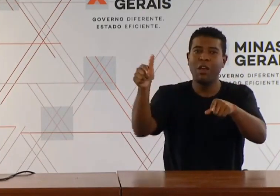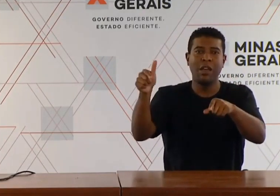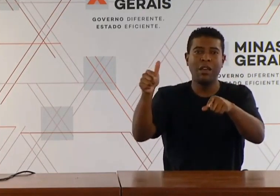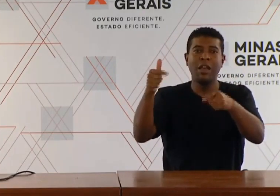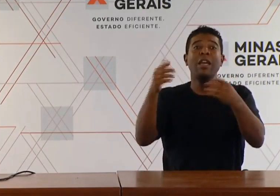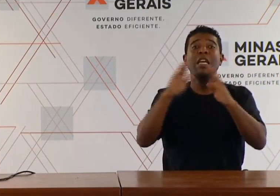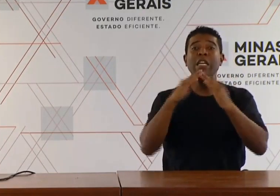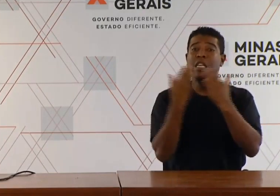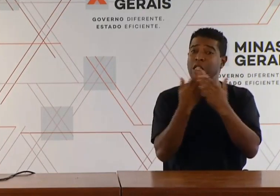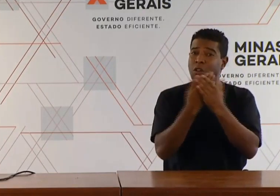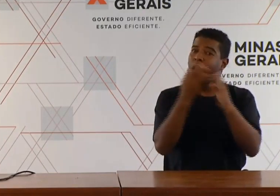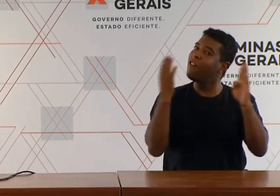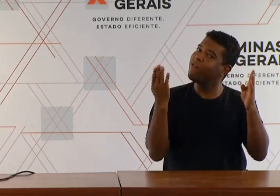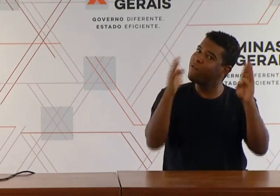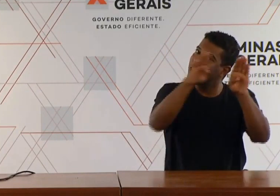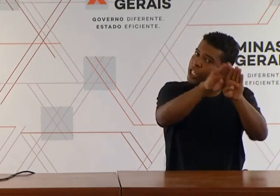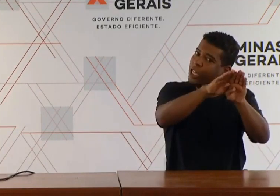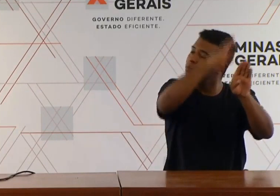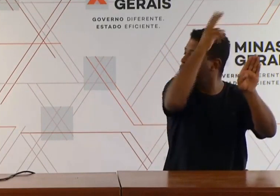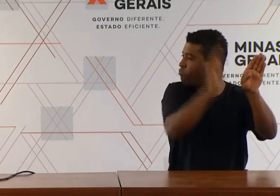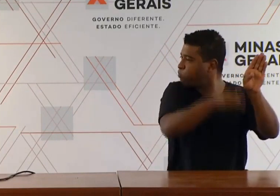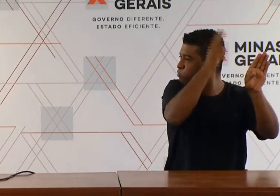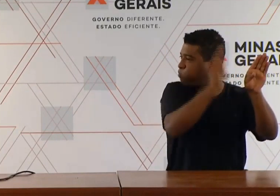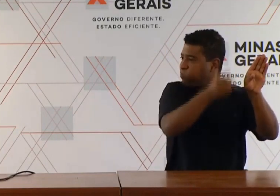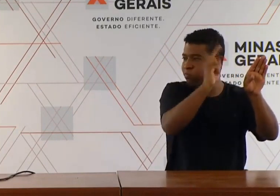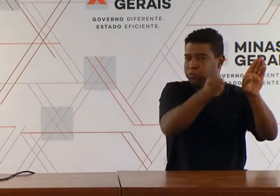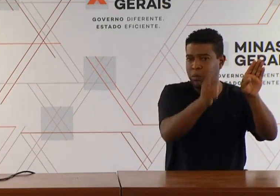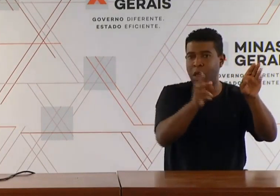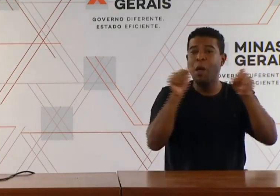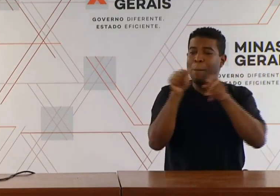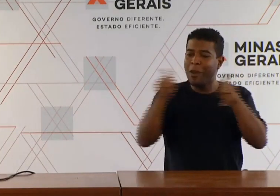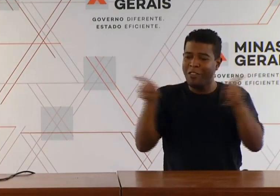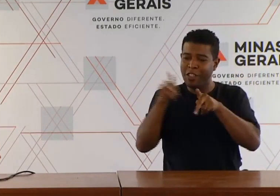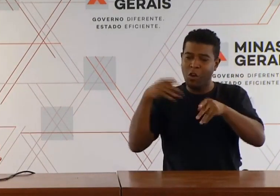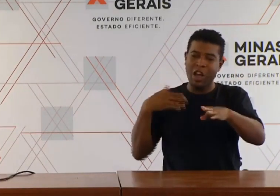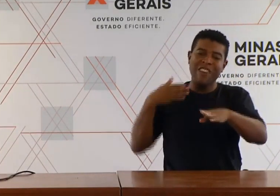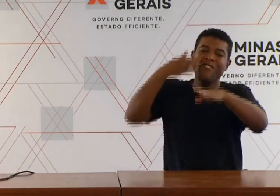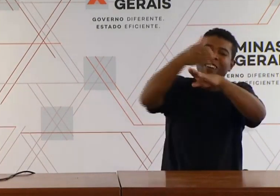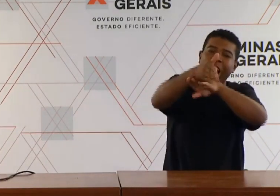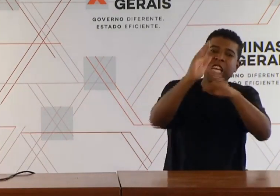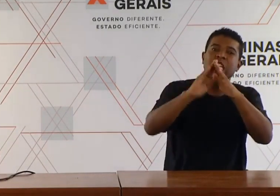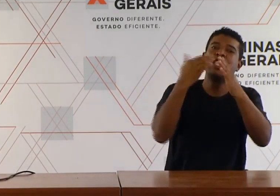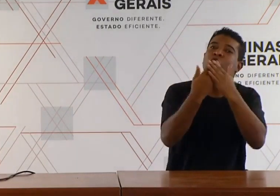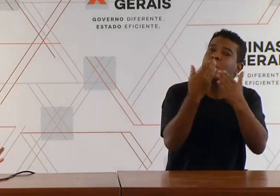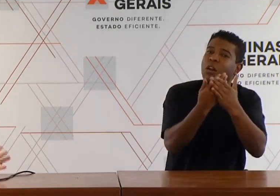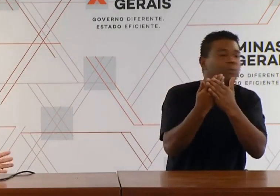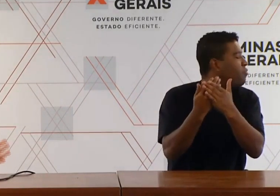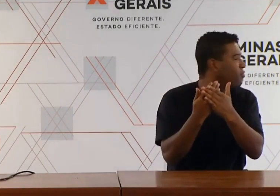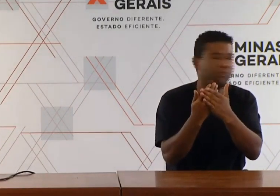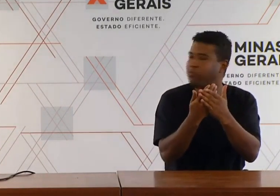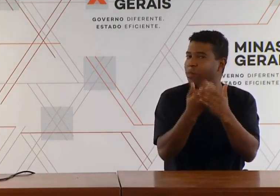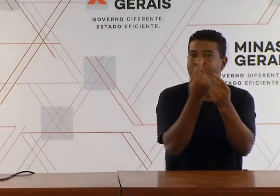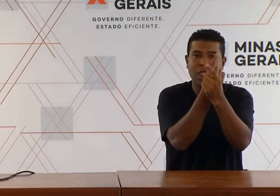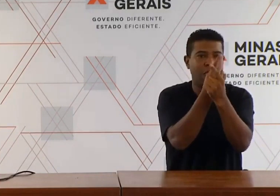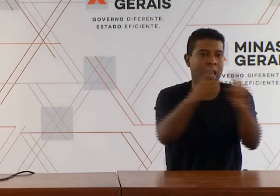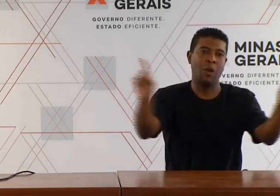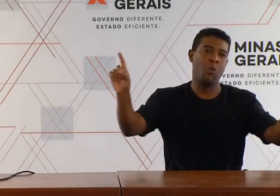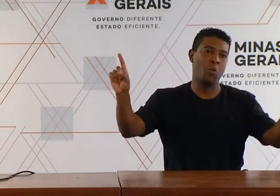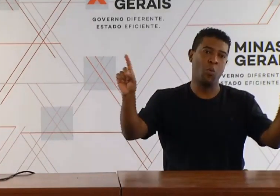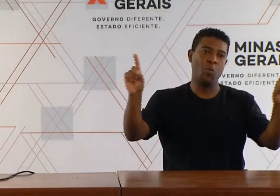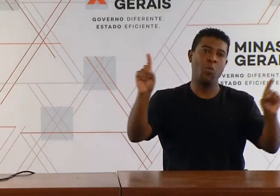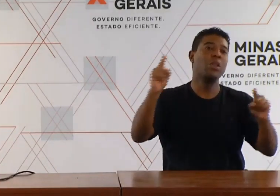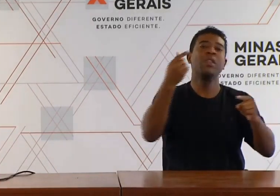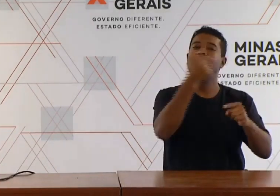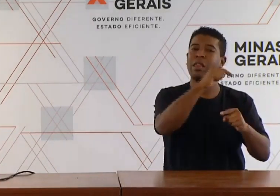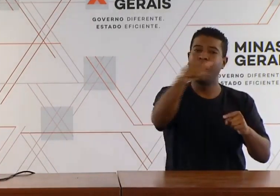país. Não há que se preocupar. Professores não têm que se dirigir à escola. Esse acompanhamento deverá ser feito integralmente em